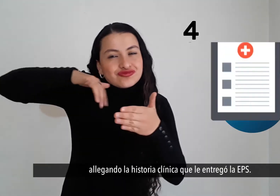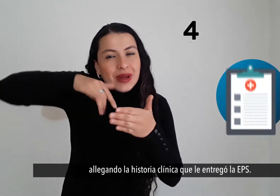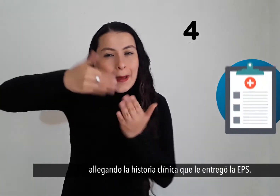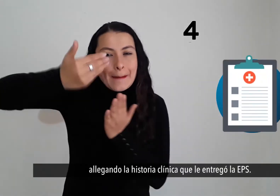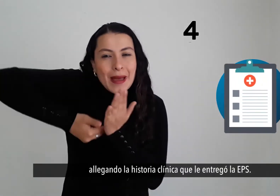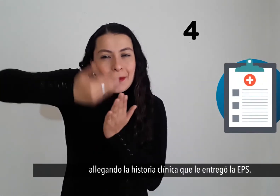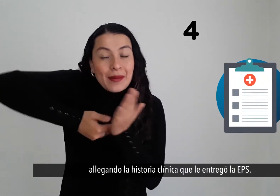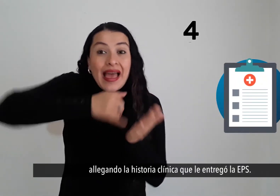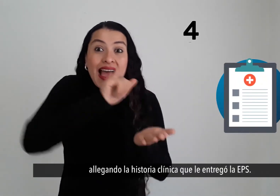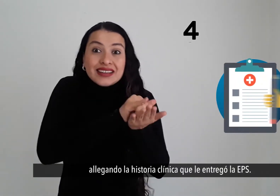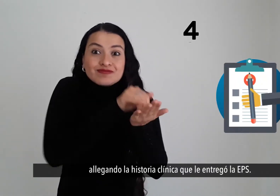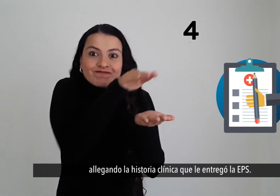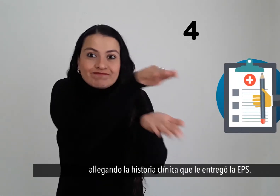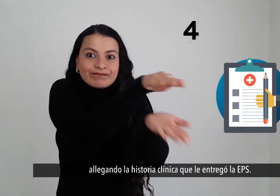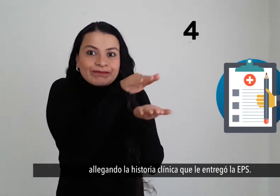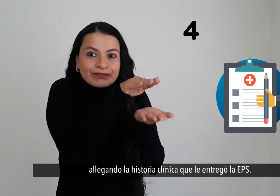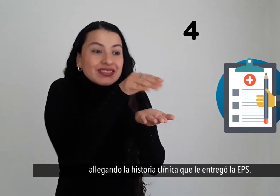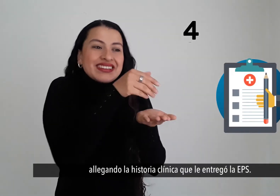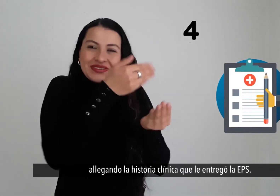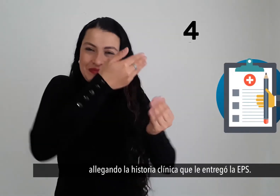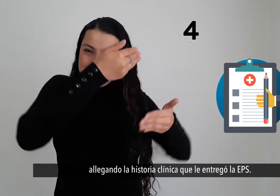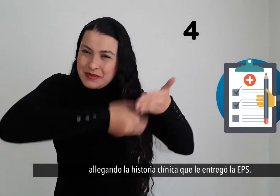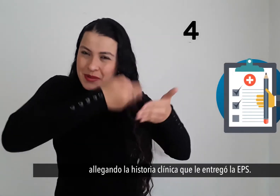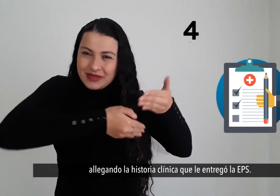Allegando la historia clínica que le entregó la IPS